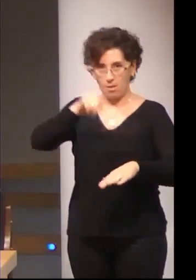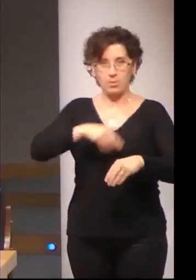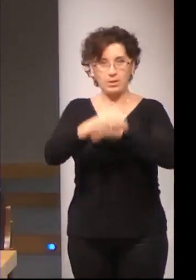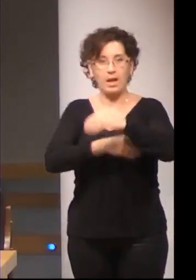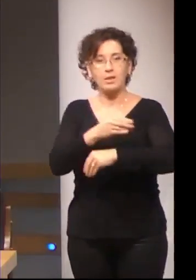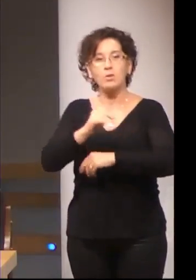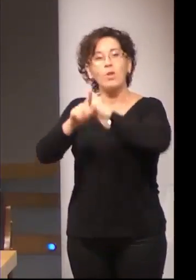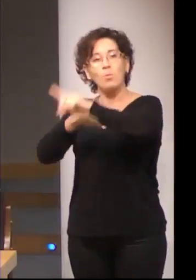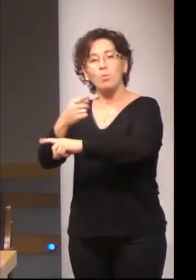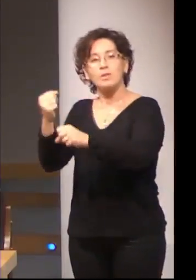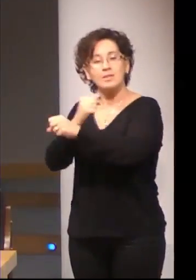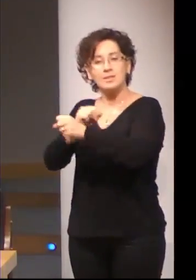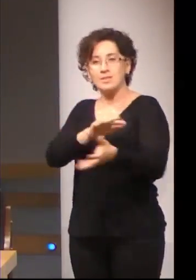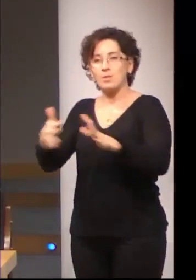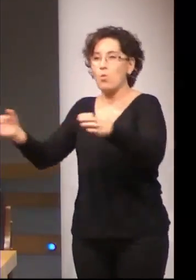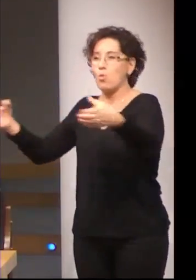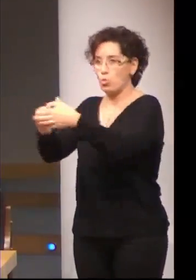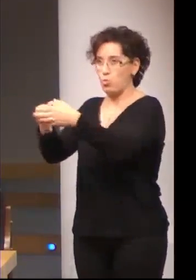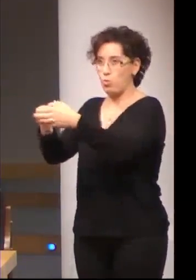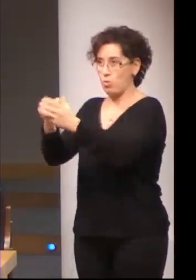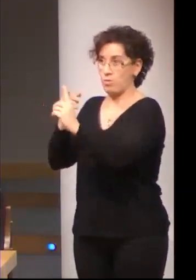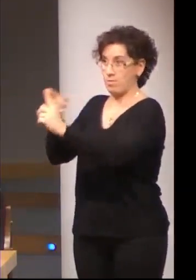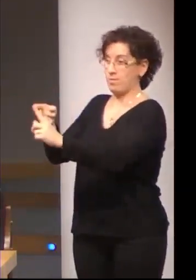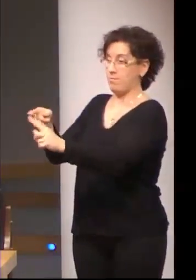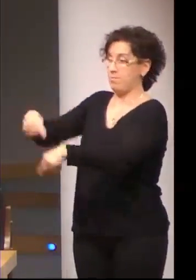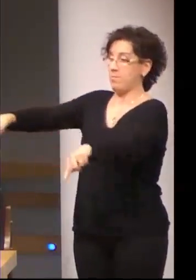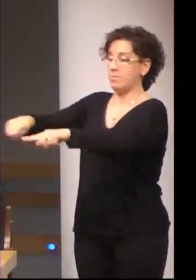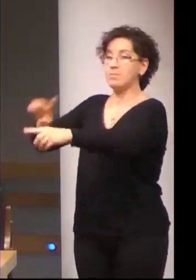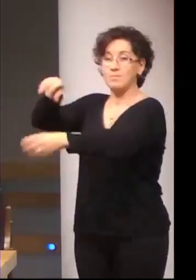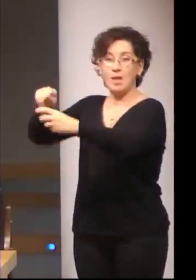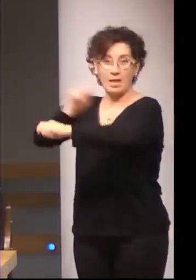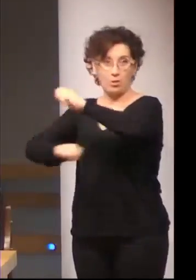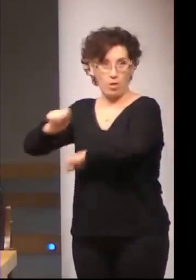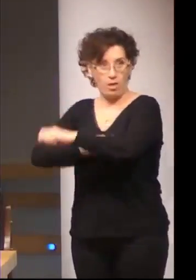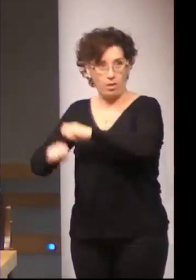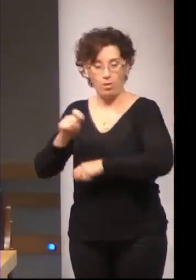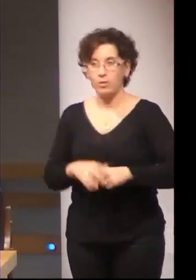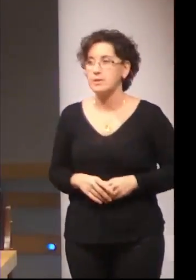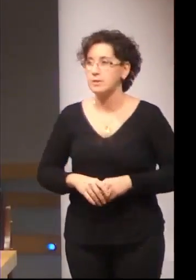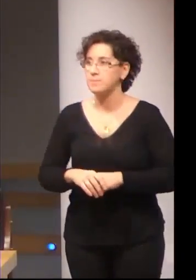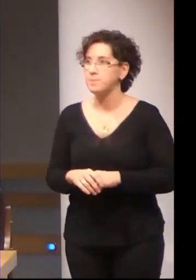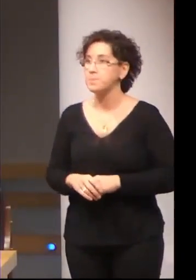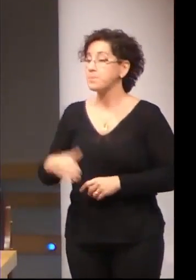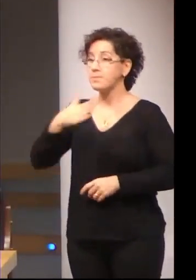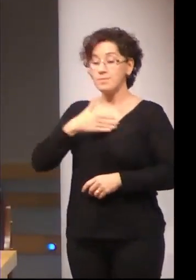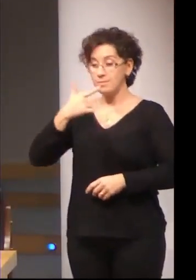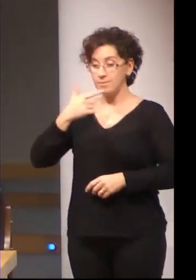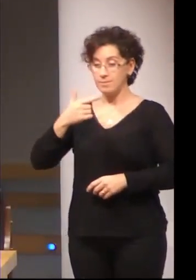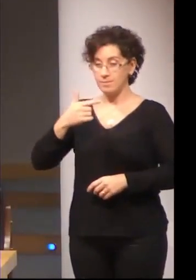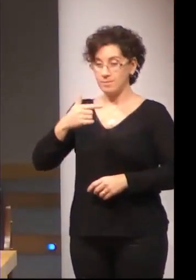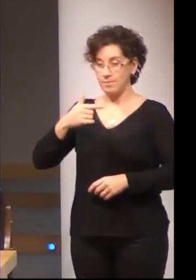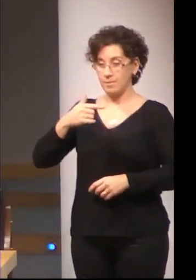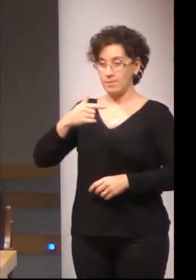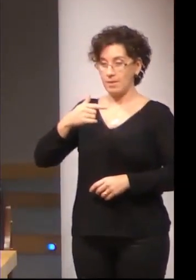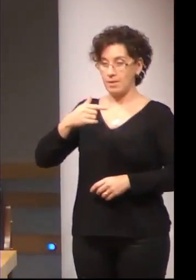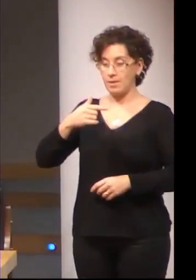grupo focal por parte de las asociaciones del sector. Por lo tanto, es una metodología aplicada y mixta,